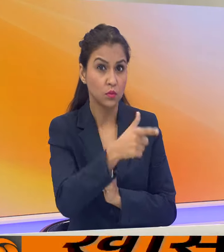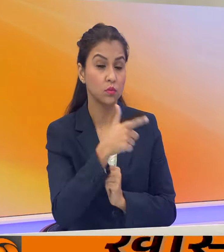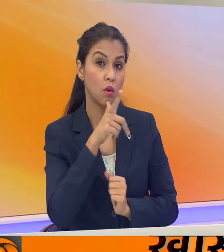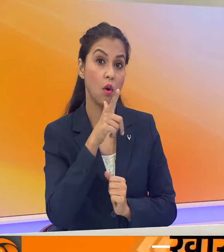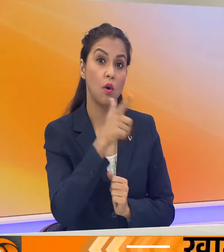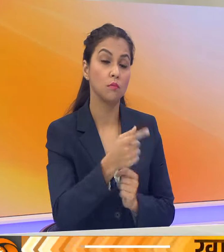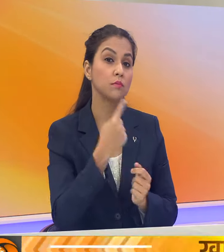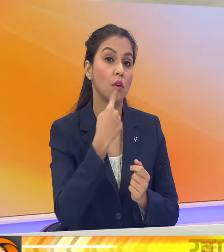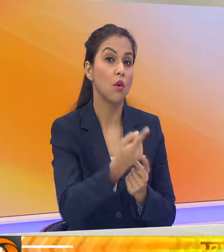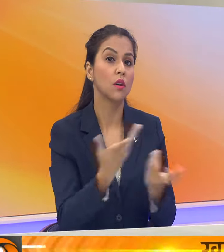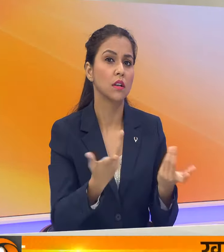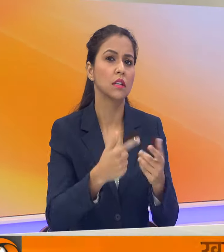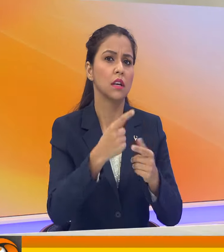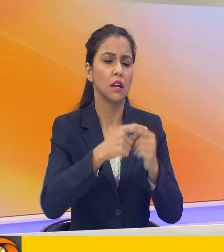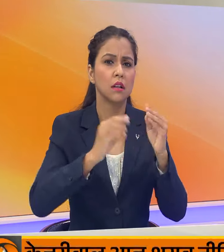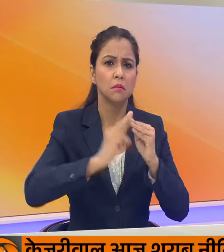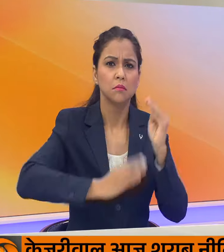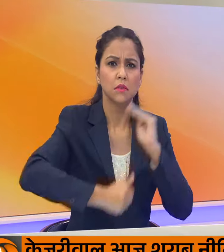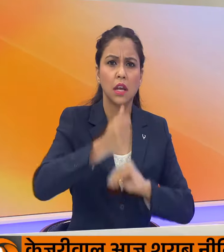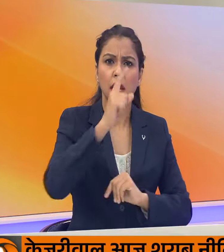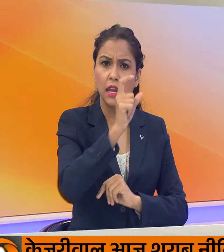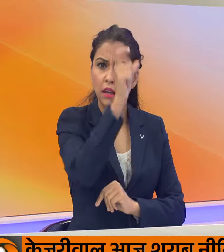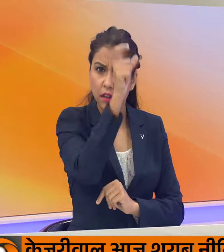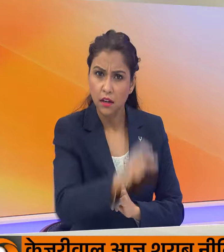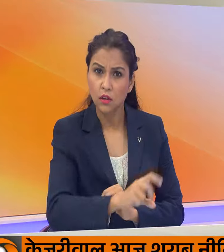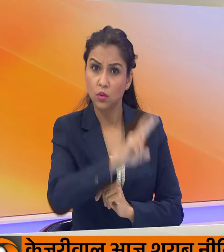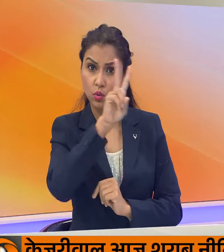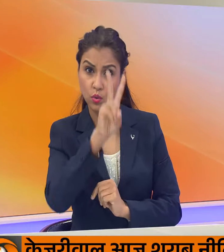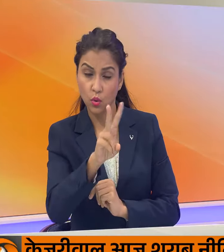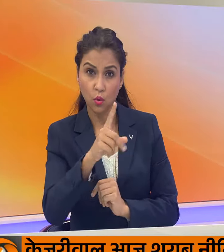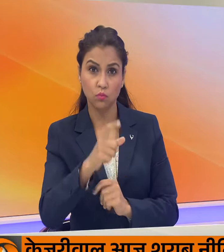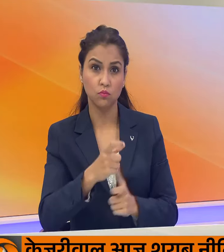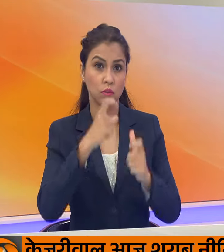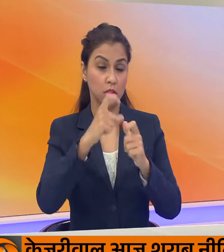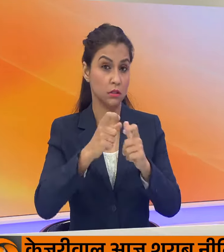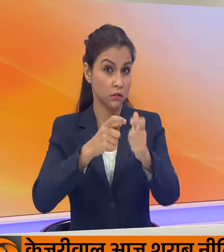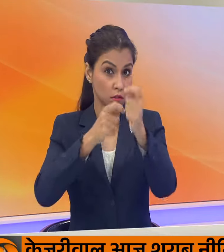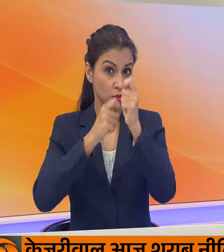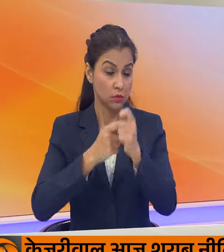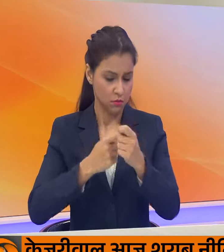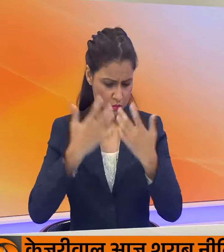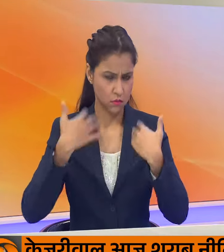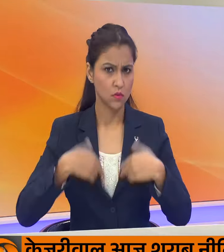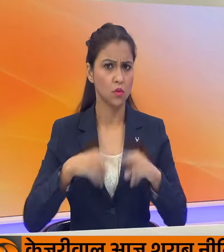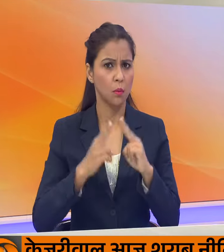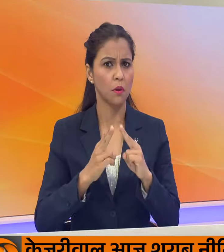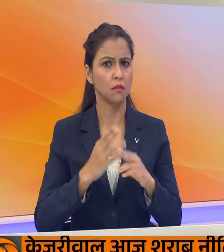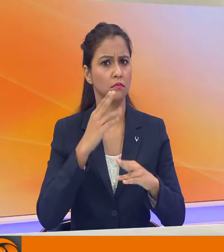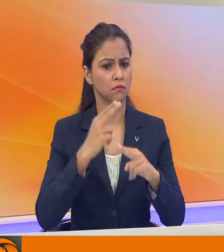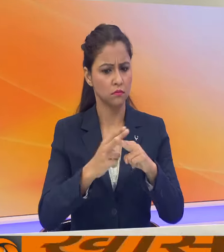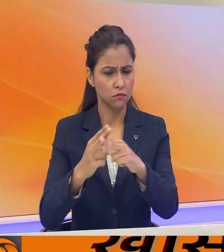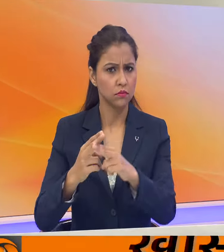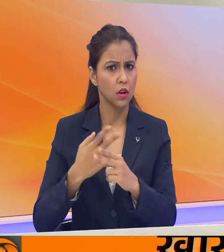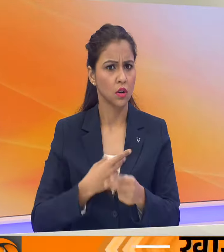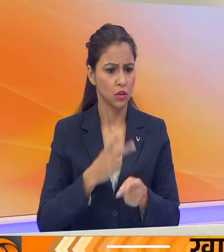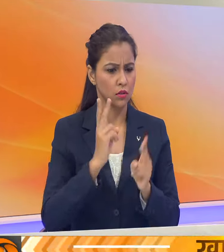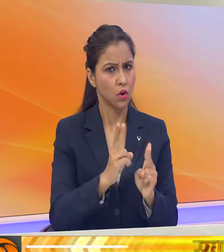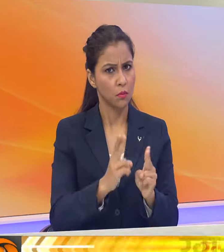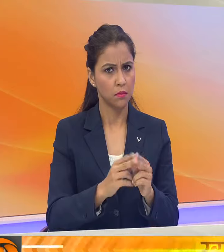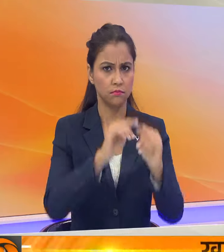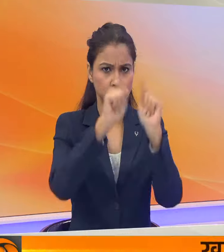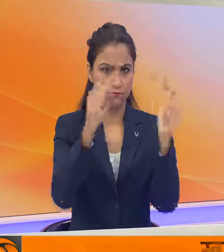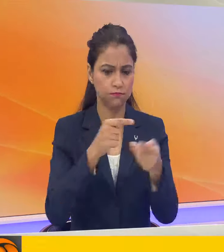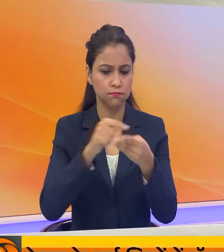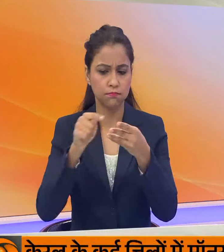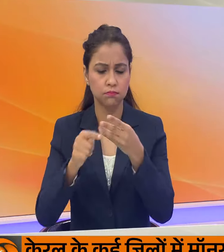दिया गया के नदेशा लेके एक अधिकारी और दो कॉंस्टेबल सिविल ड्रेस में हर मतगणना केंद्र पर मौजूद रहेंगे।